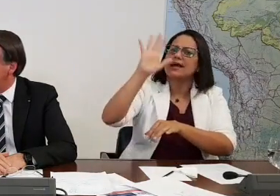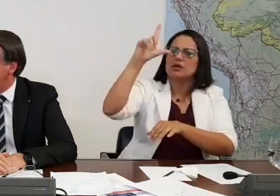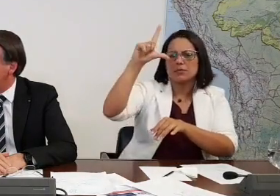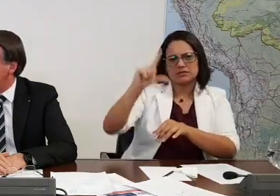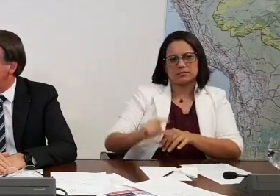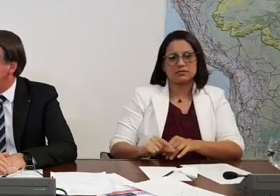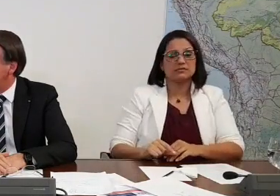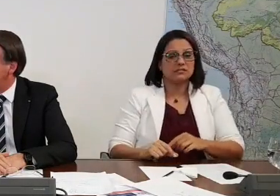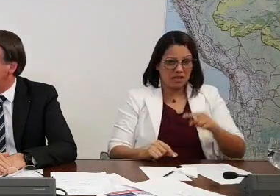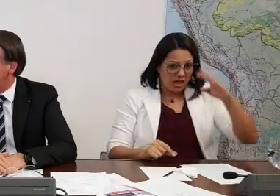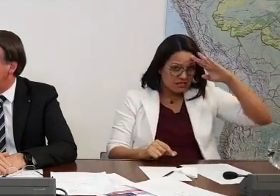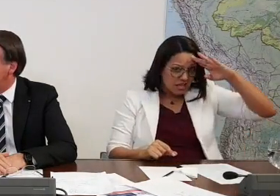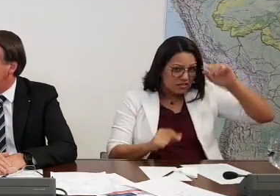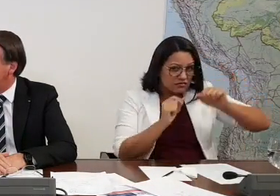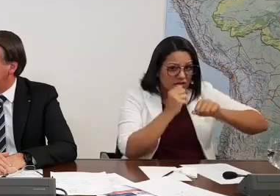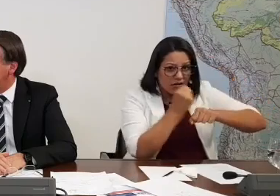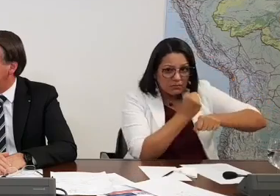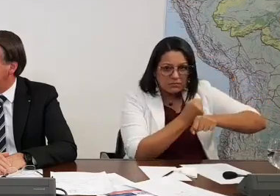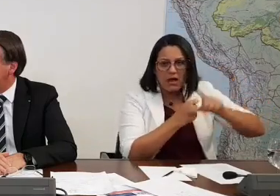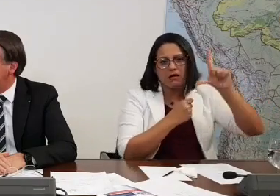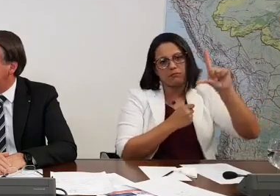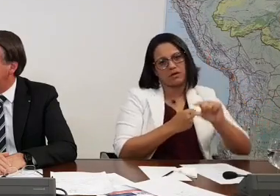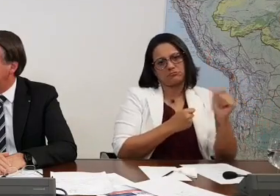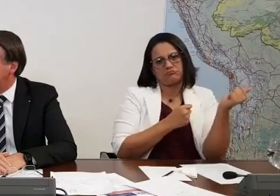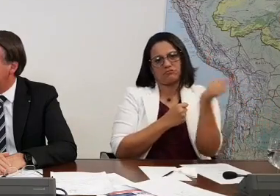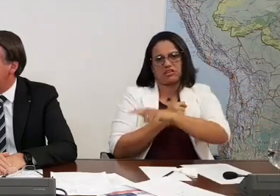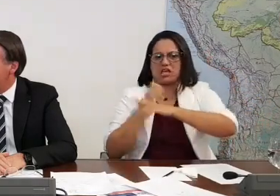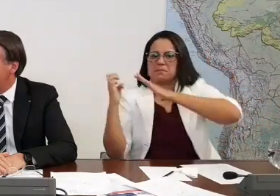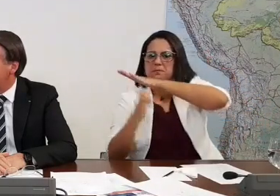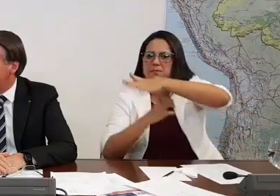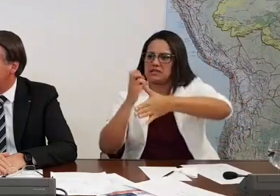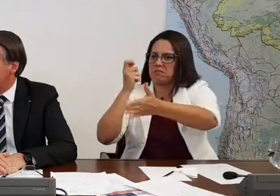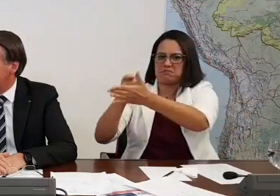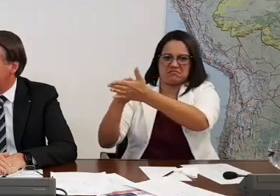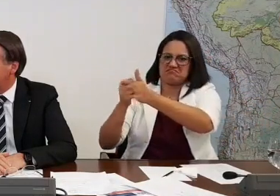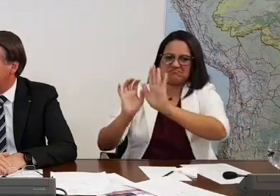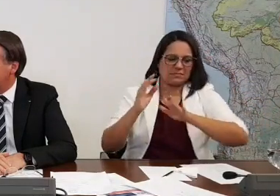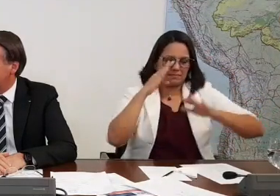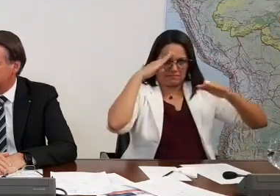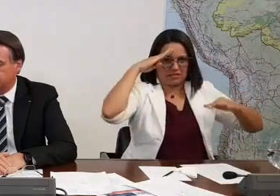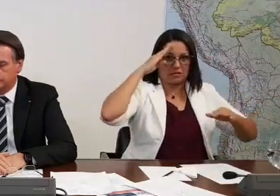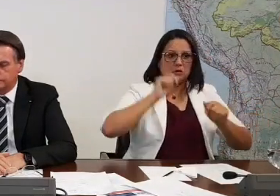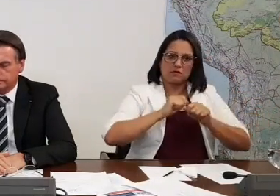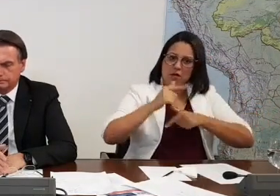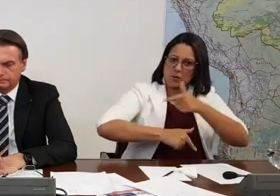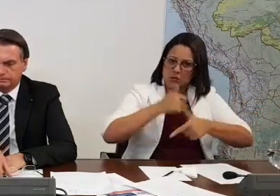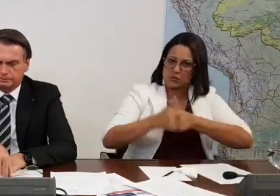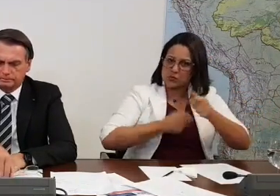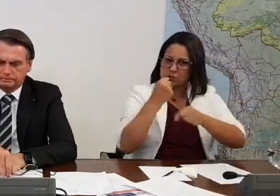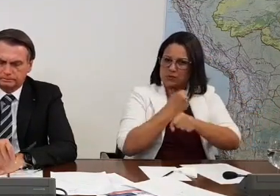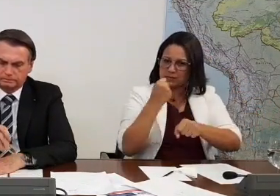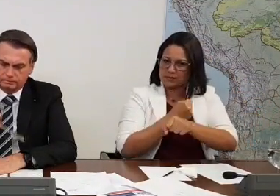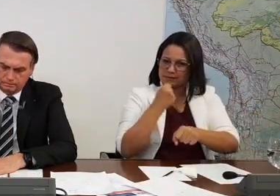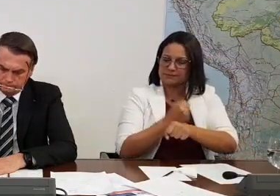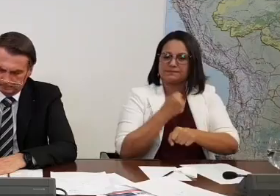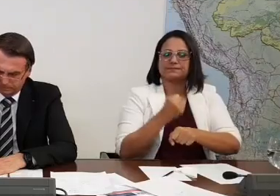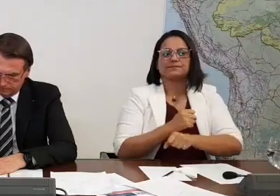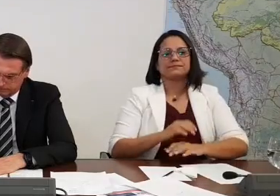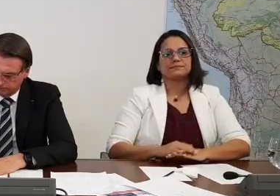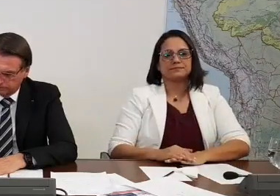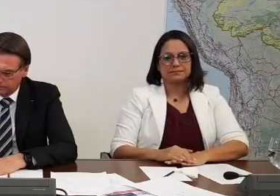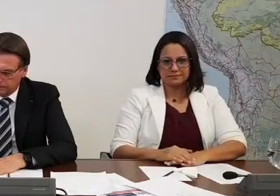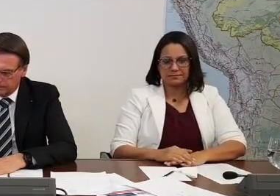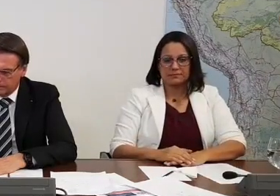São mais baixos. Então, assim, a gente está muito satisfeito com o resultado. O Exército está dando grande produtividade, num custo aí bem,